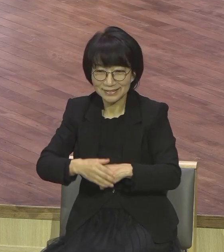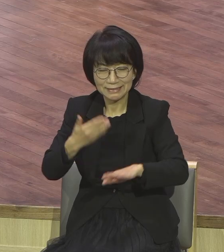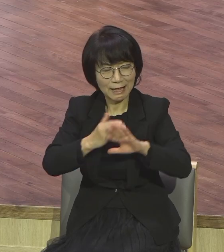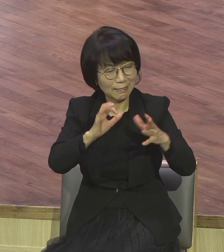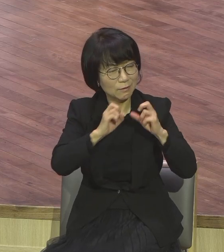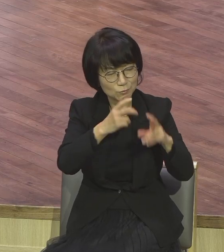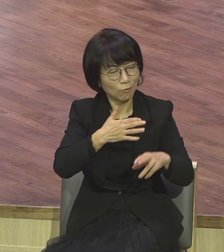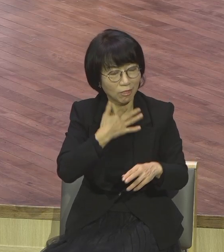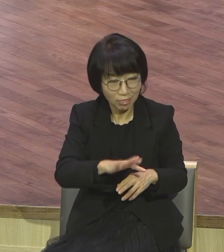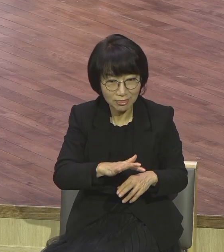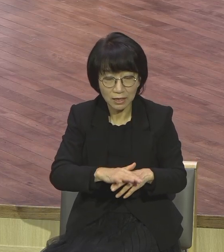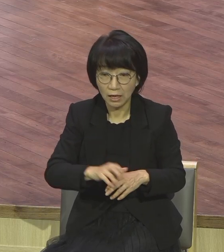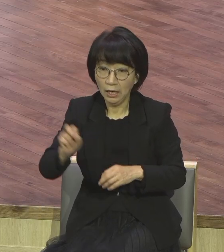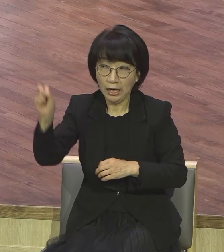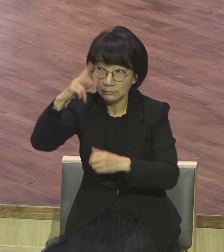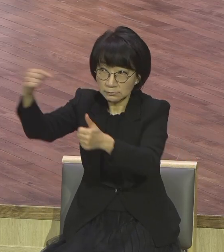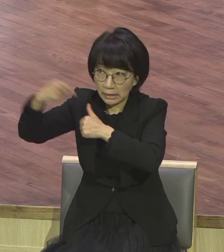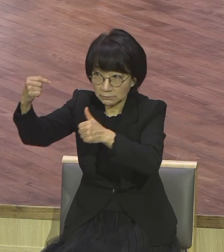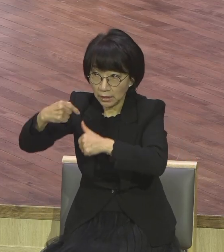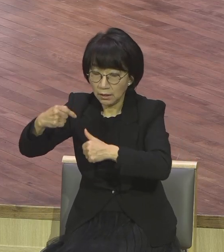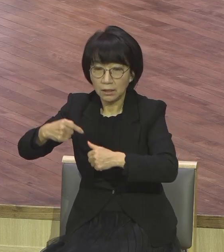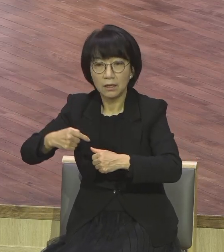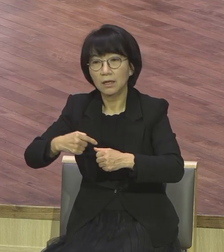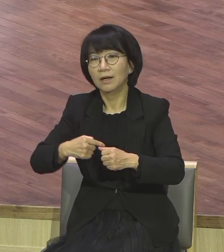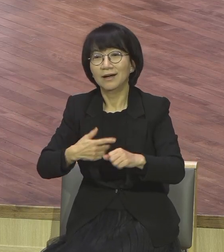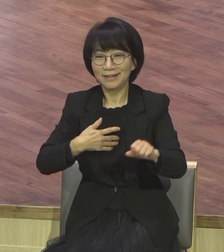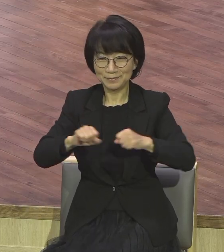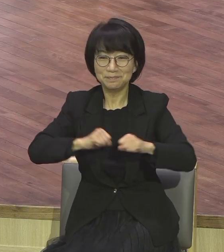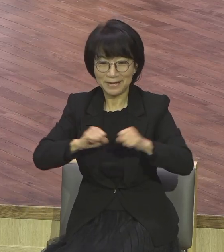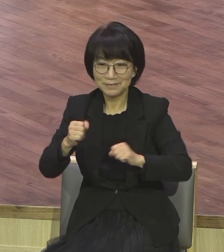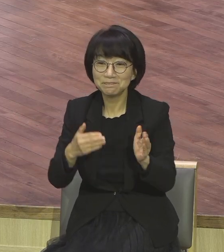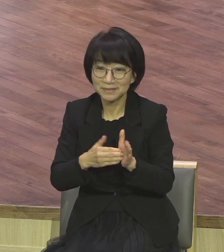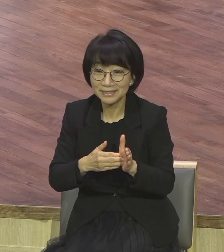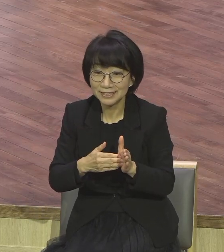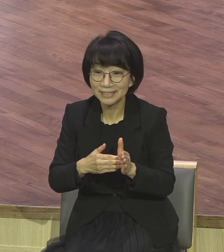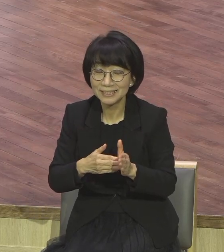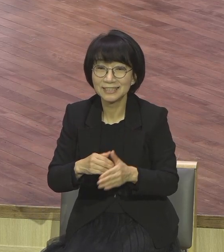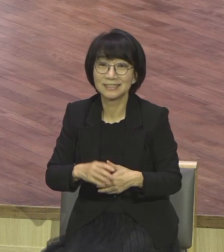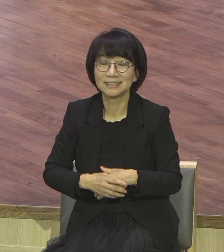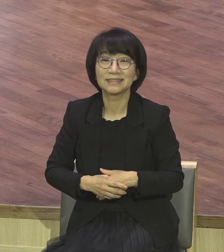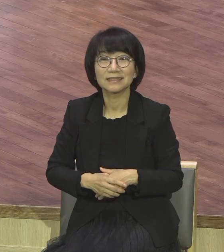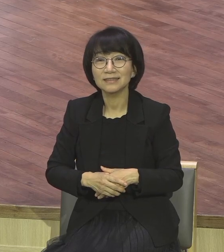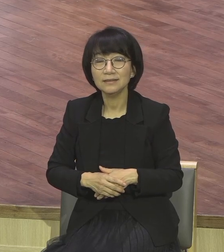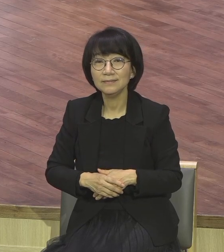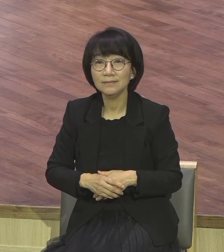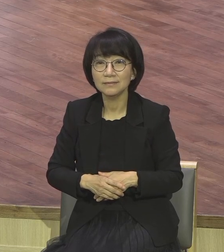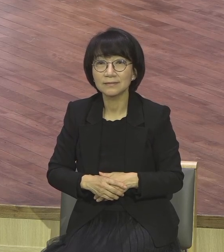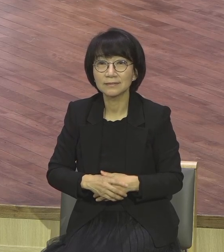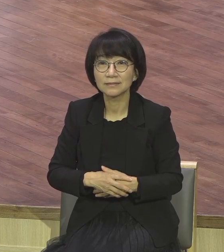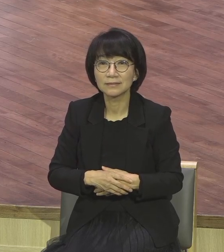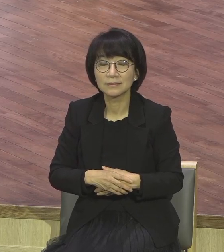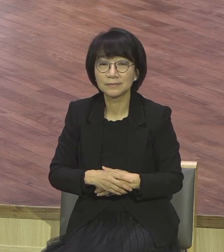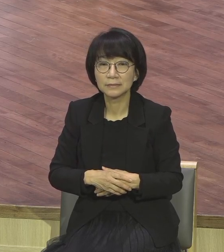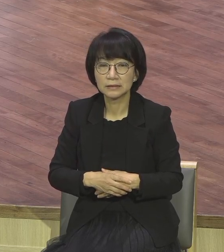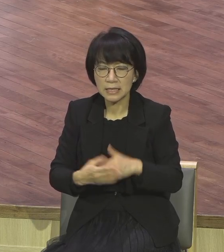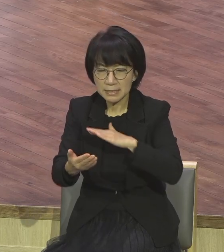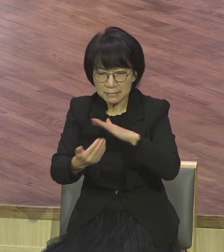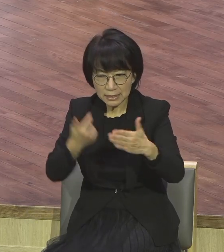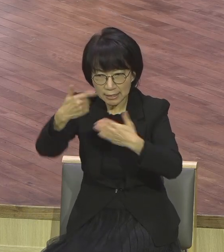이해 안 되지 이정천은 이렇게 극단적으로 산 사람이에요 앞뒤도 모르고 가라 가는 거예요